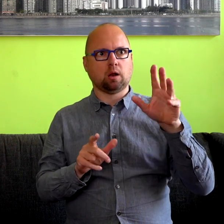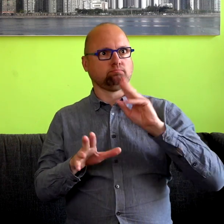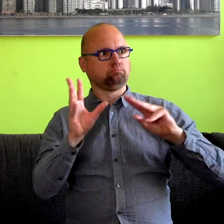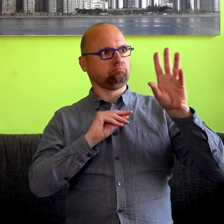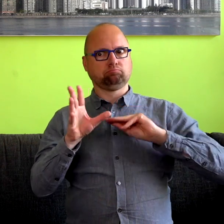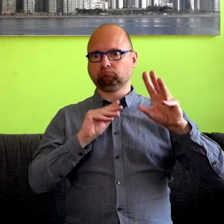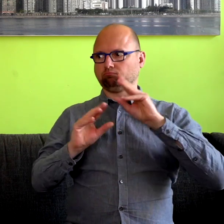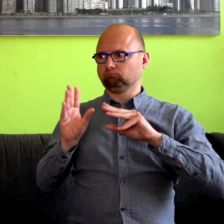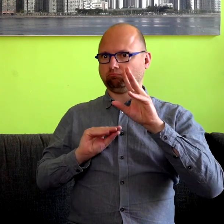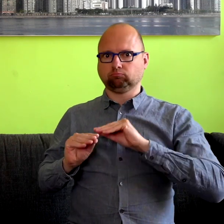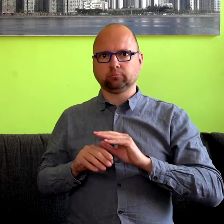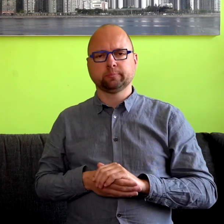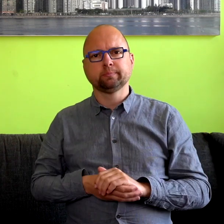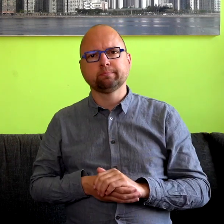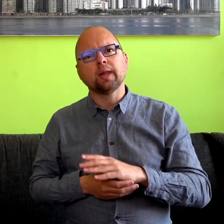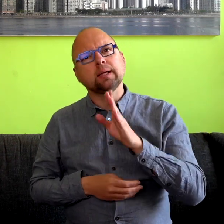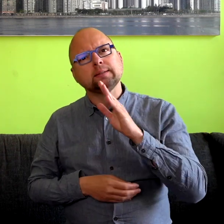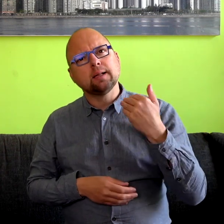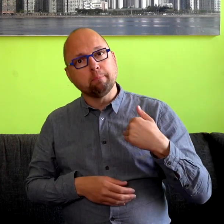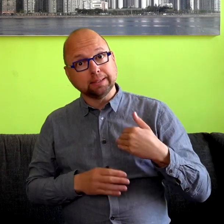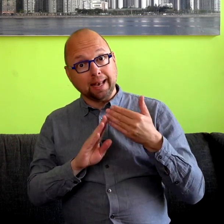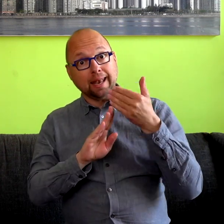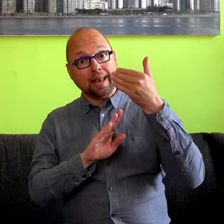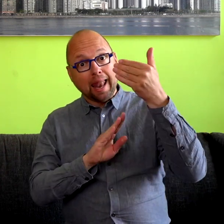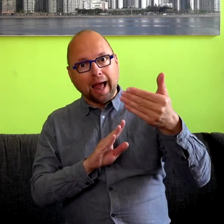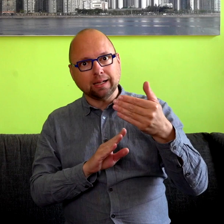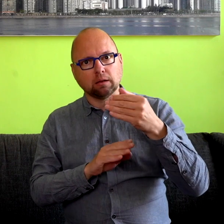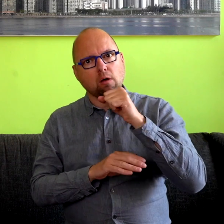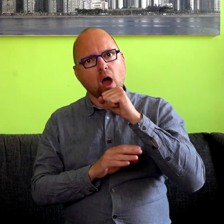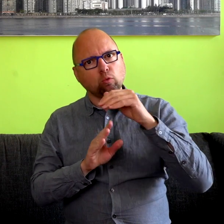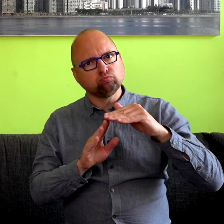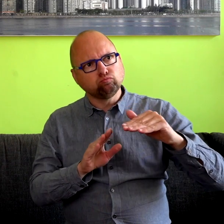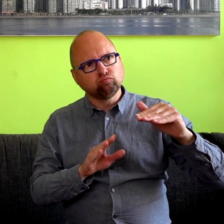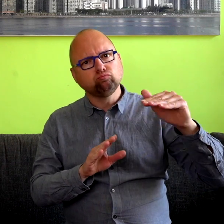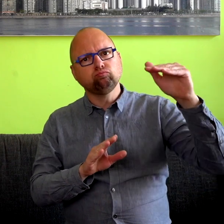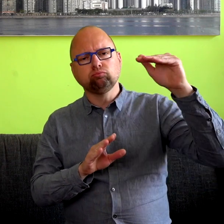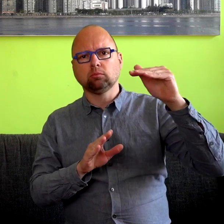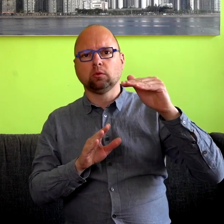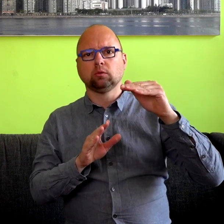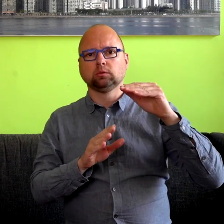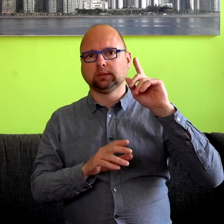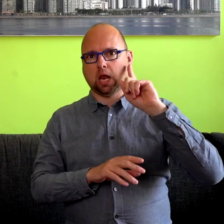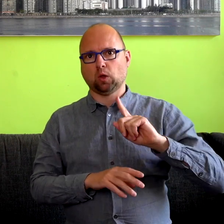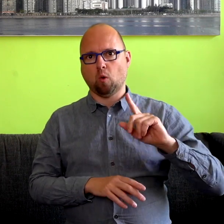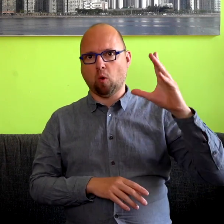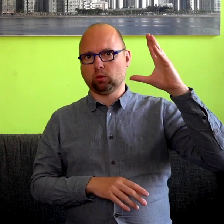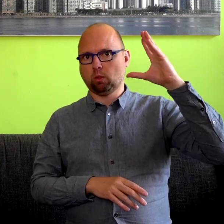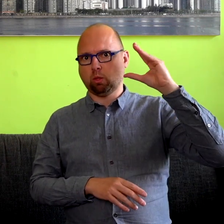Als mensen later in hun leven slechthorend worden en ze moeten dan gebarentaal als nieuwe taal leren, dan is dat natuurlijk een enorme uitdaging en een grote